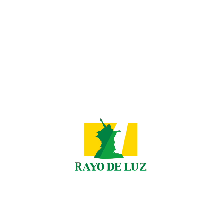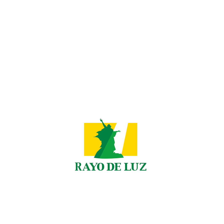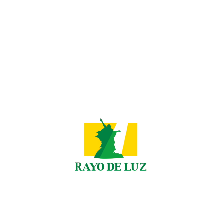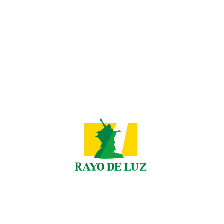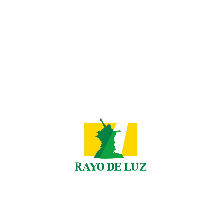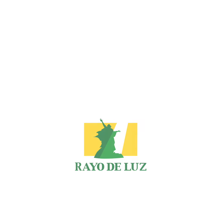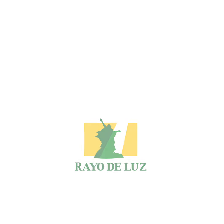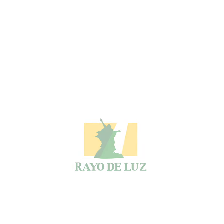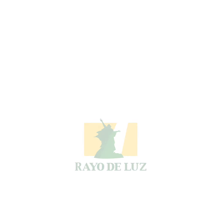sí.